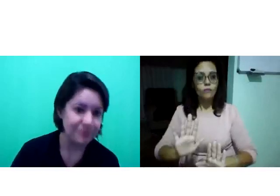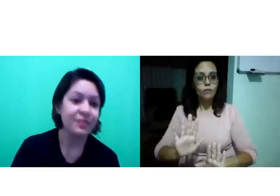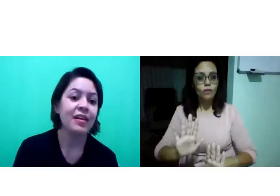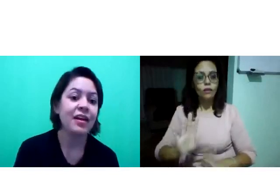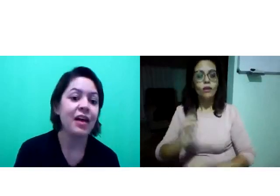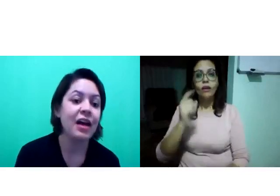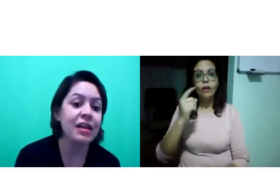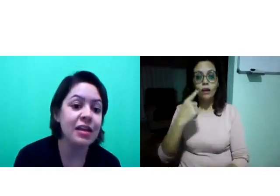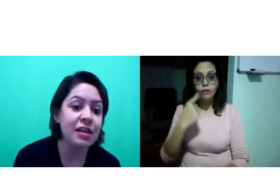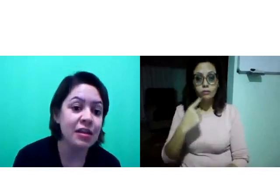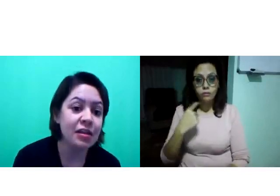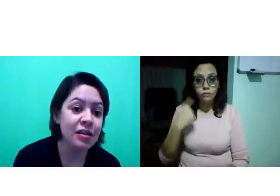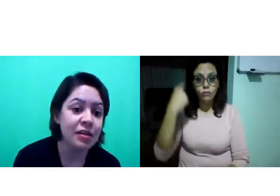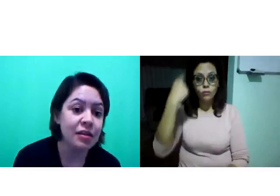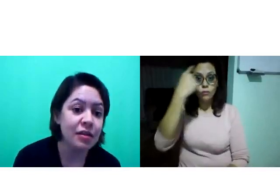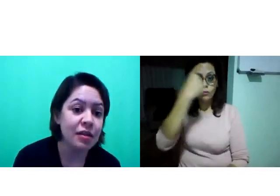cá. Aí,